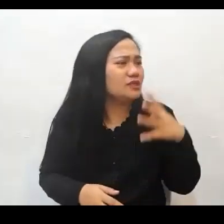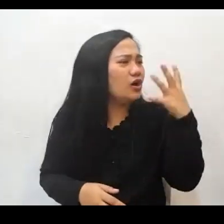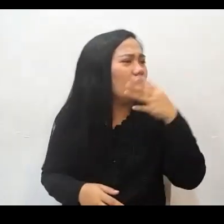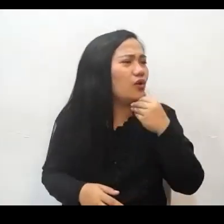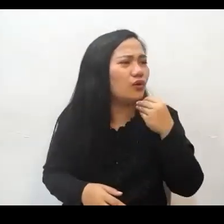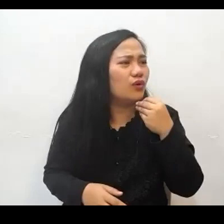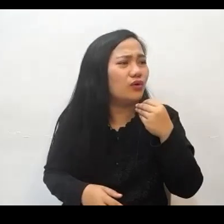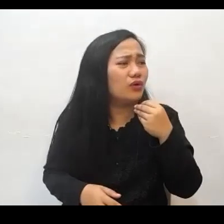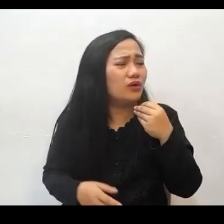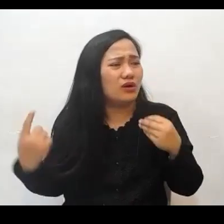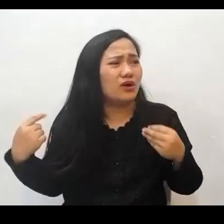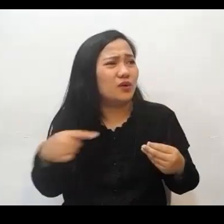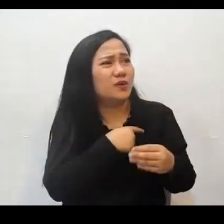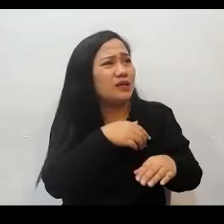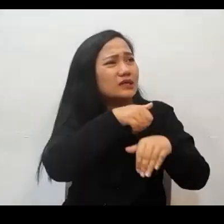Kaya sa versikulo 8,